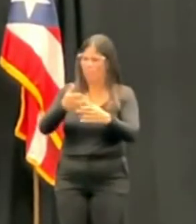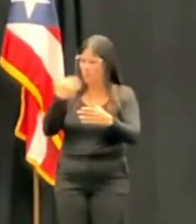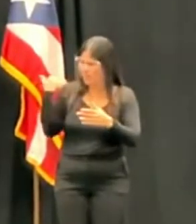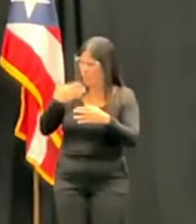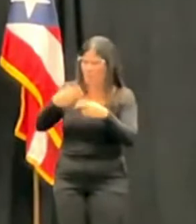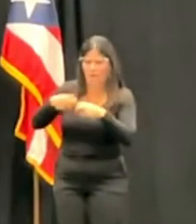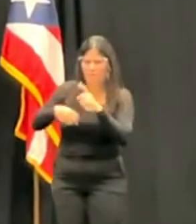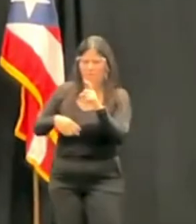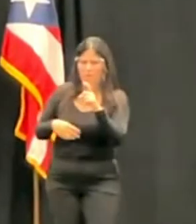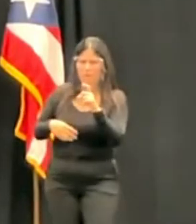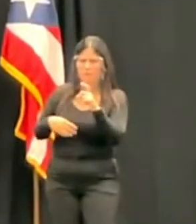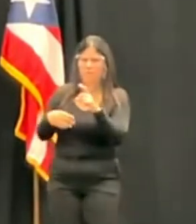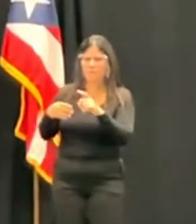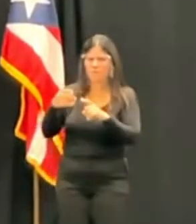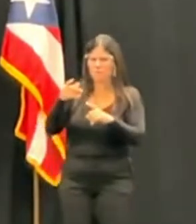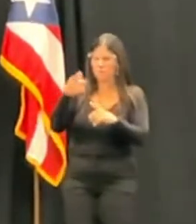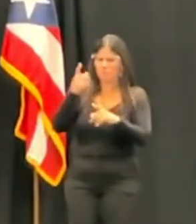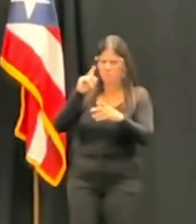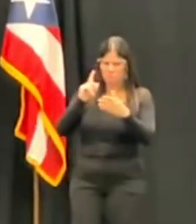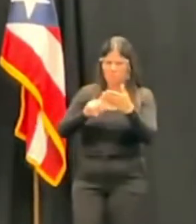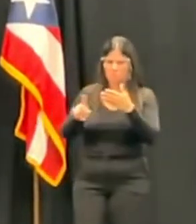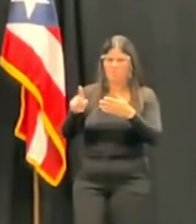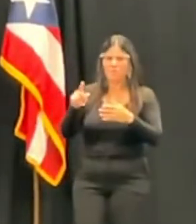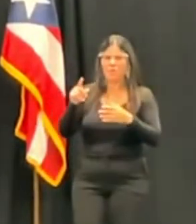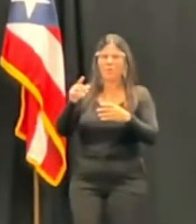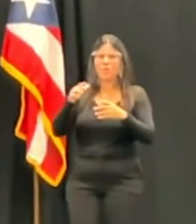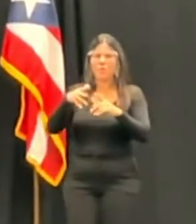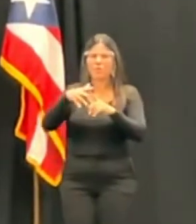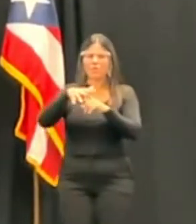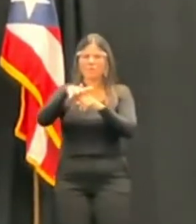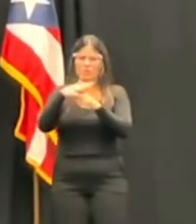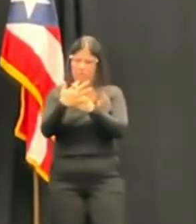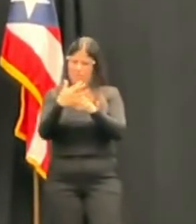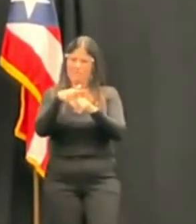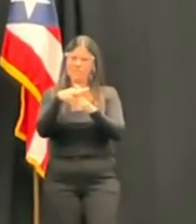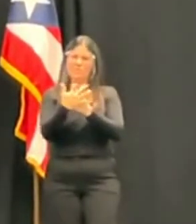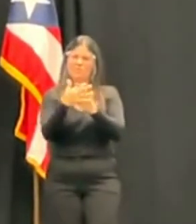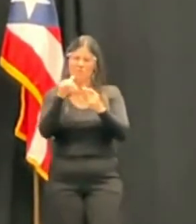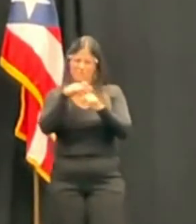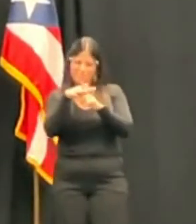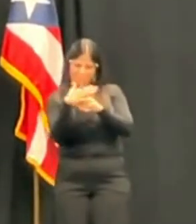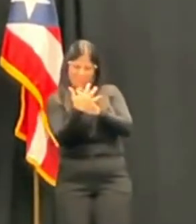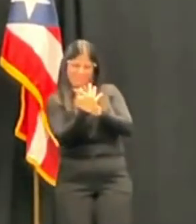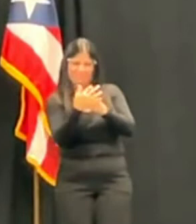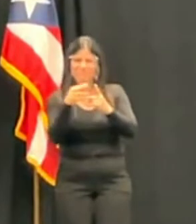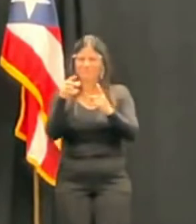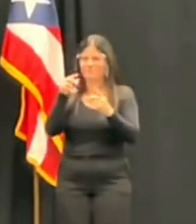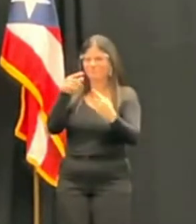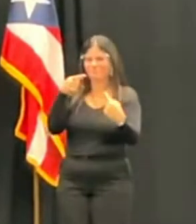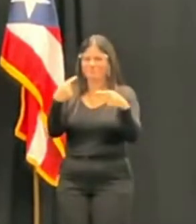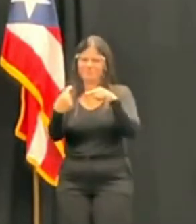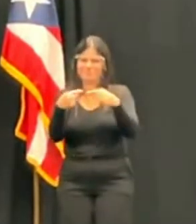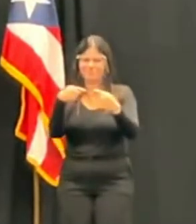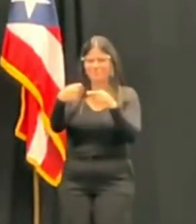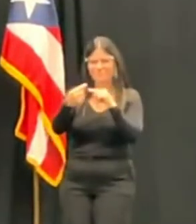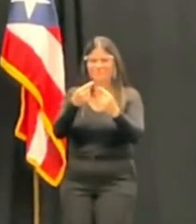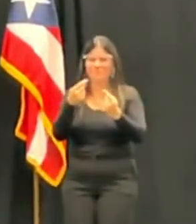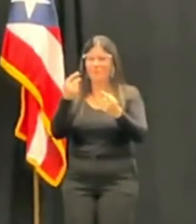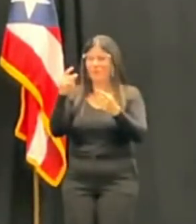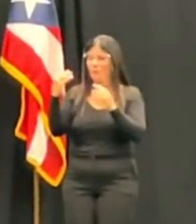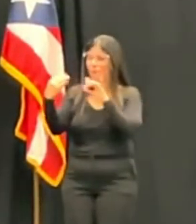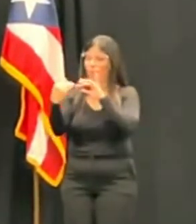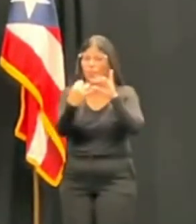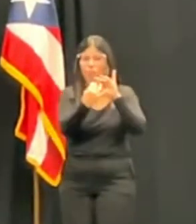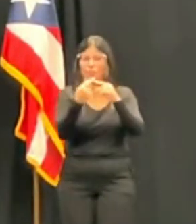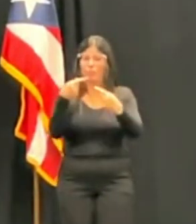el contexto que hemos presentado, verdad, de estas tensiones entre Senado y Ejecutivo que se vea afectada la designada y que no sea